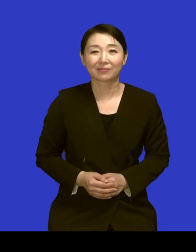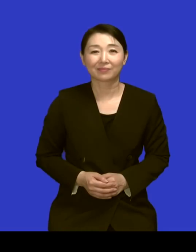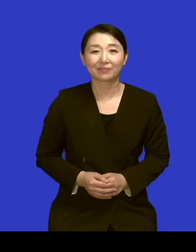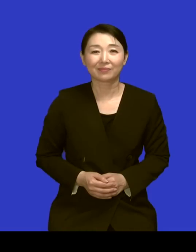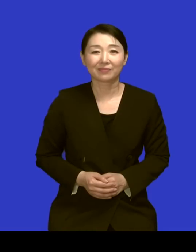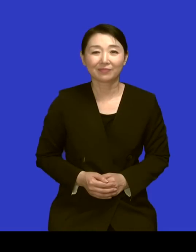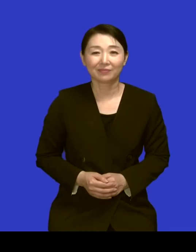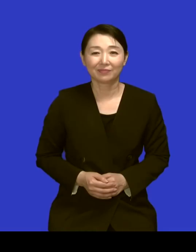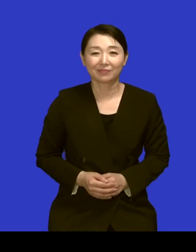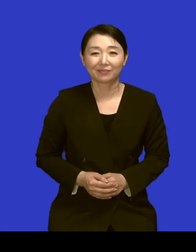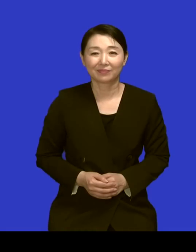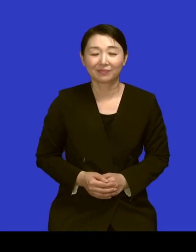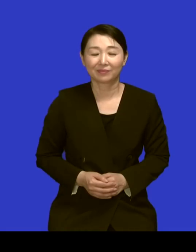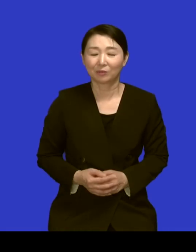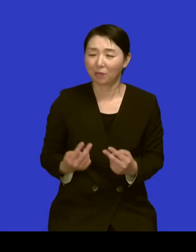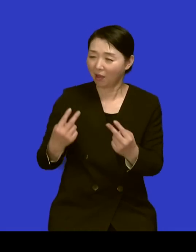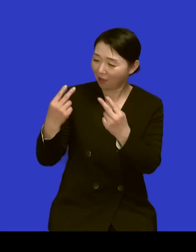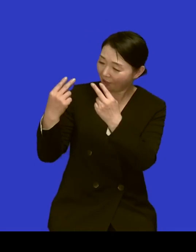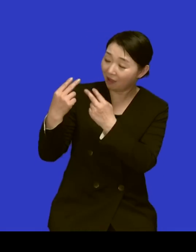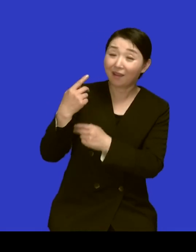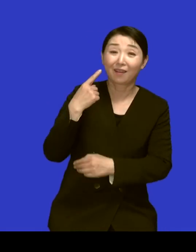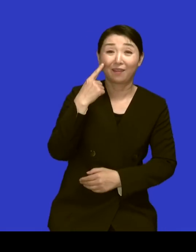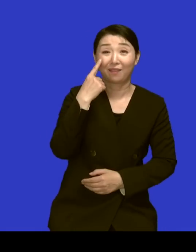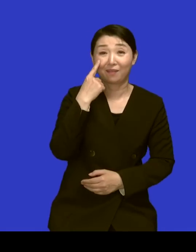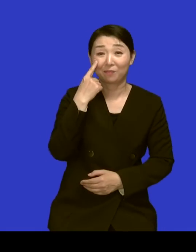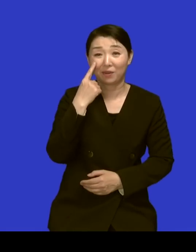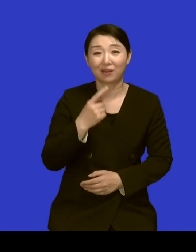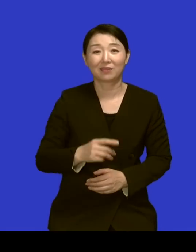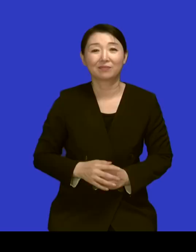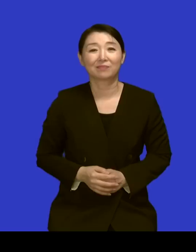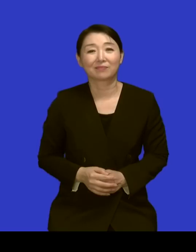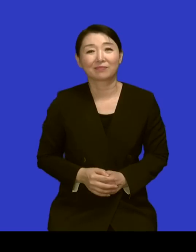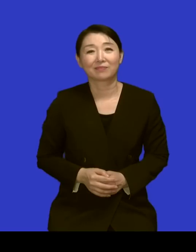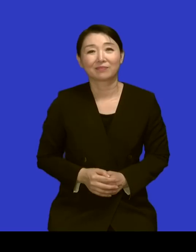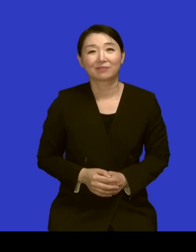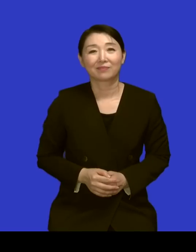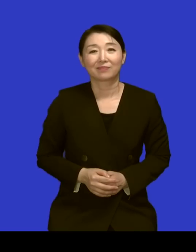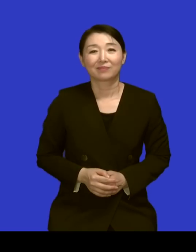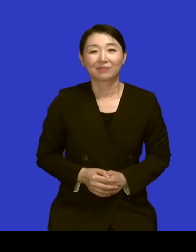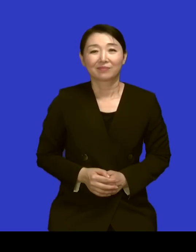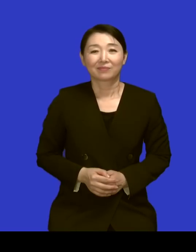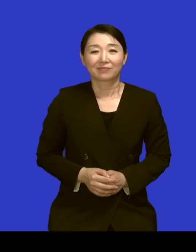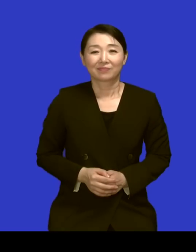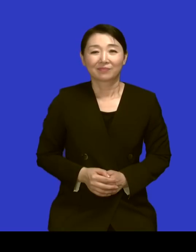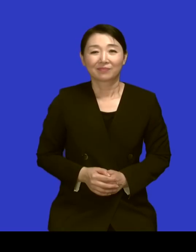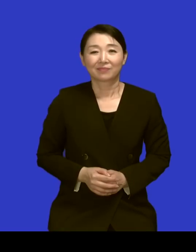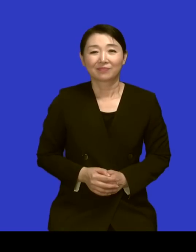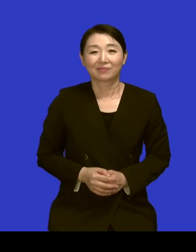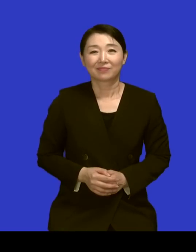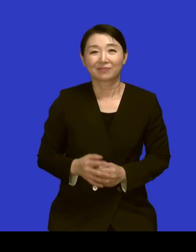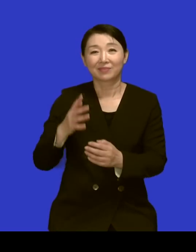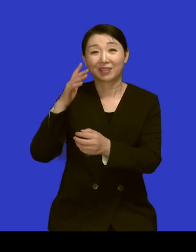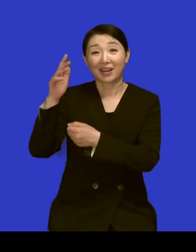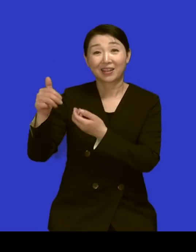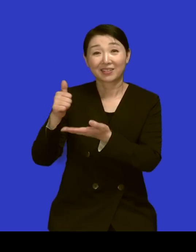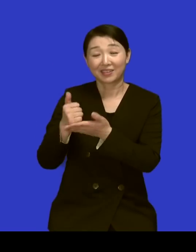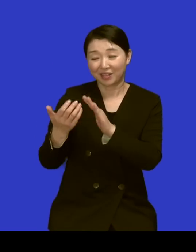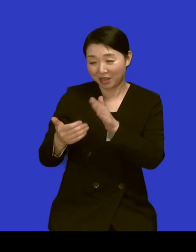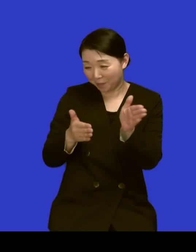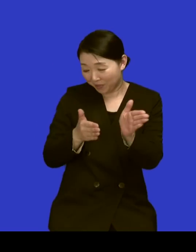정말 돌이켜보면은 다 하나님께서 예비해 주신